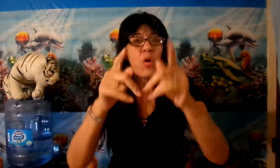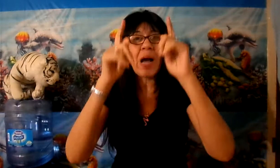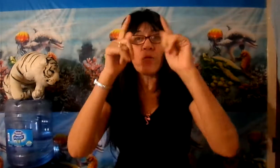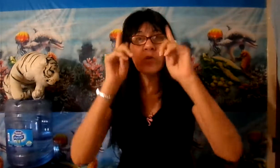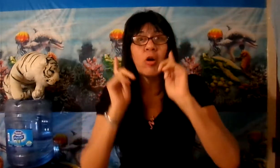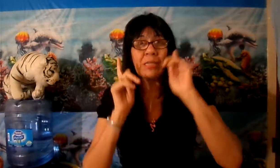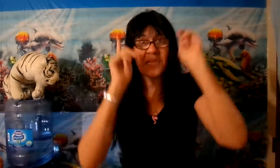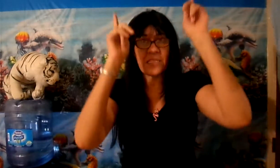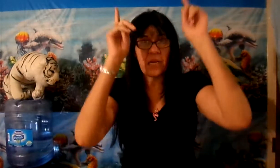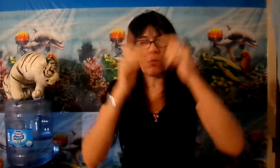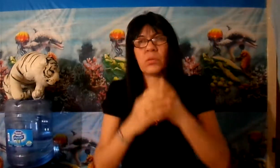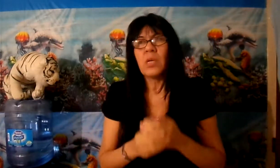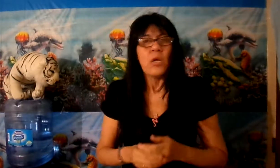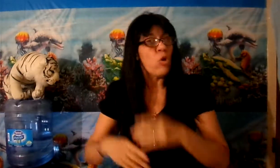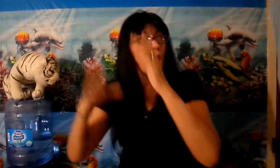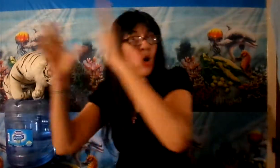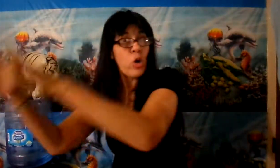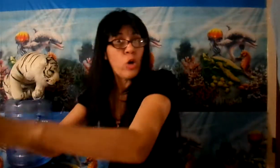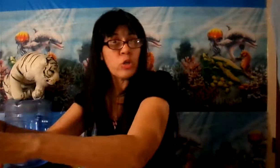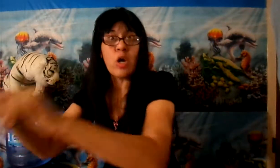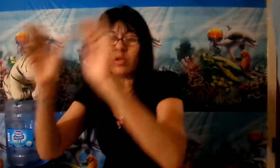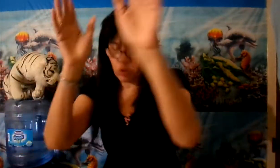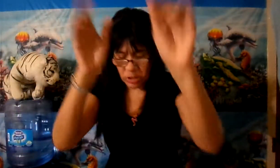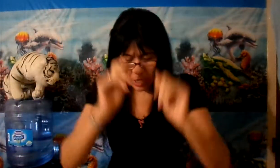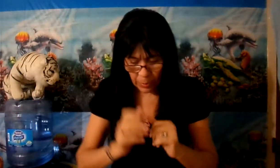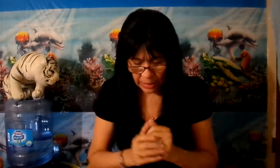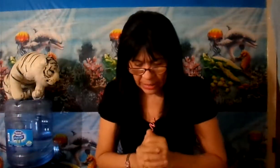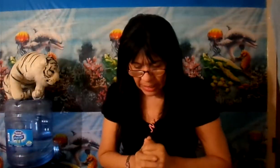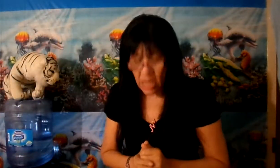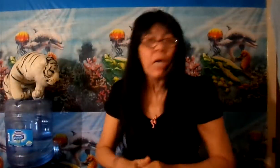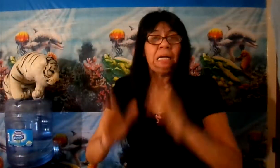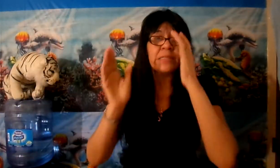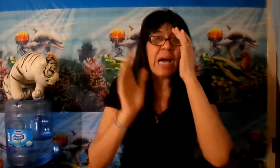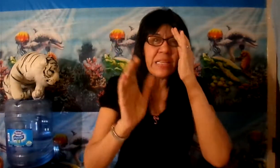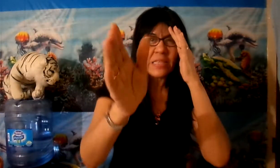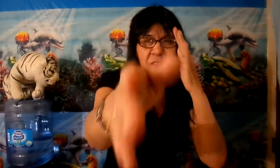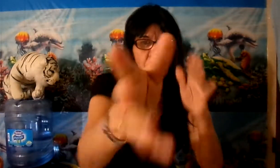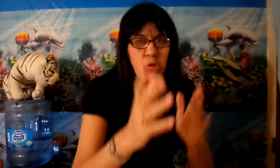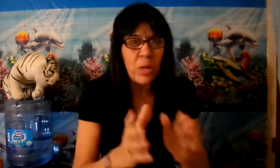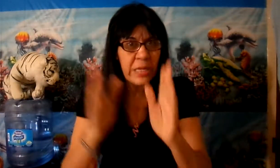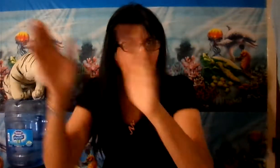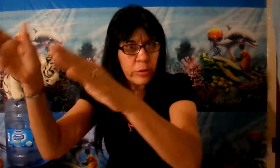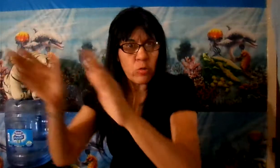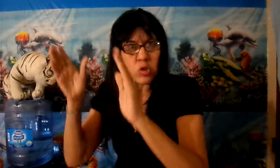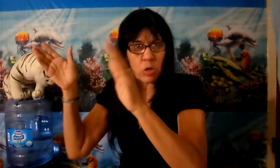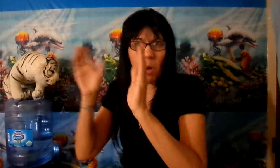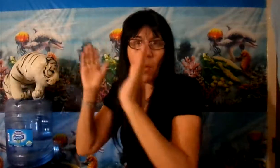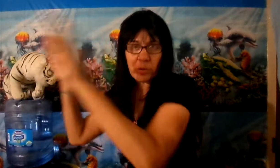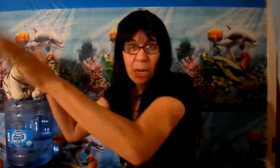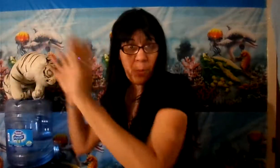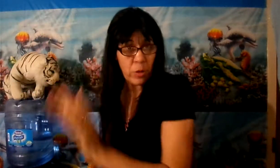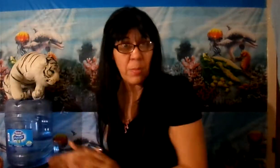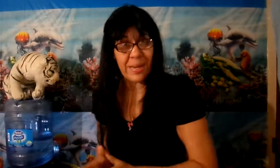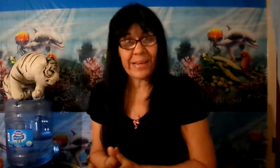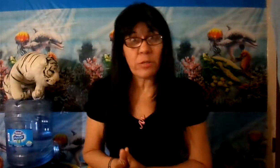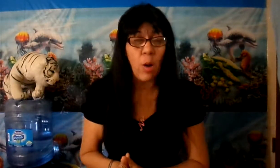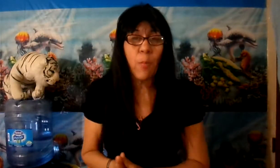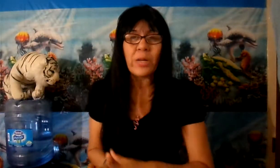que hay un Dios en el cielo. Lo escogió Dios, no se le puede quitar. Nadie te esfuerzo a ti a irte a un sitio a votar por él, ¿verdad? Que no, porque